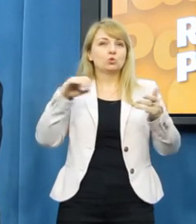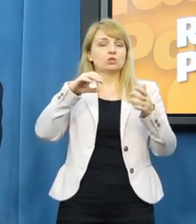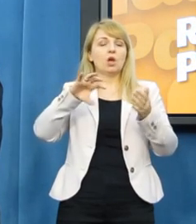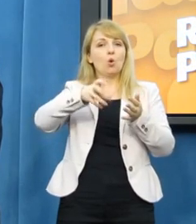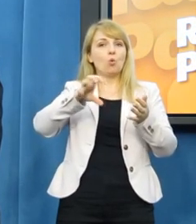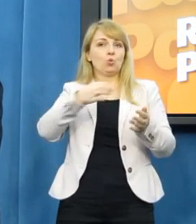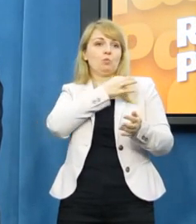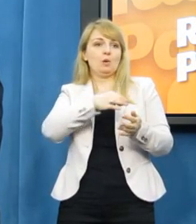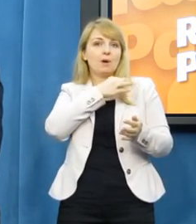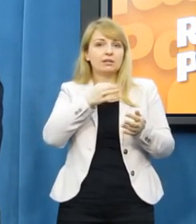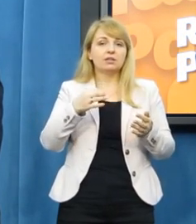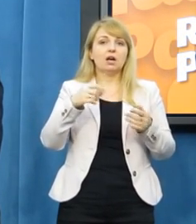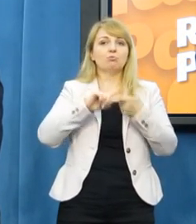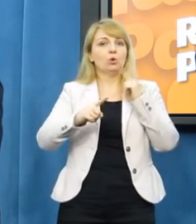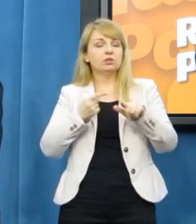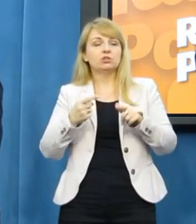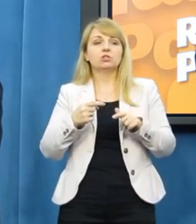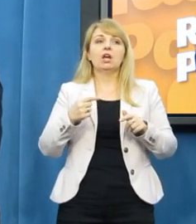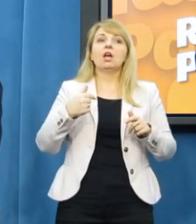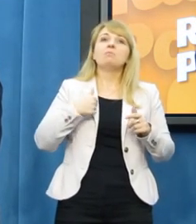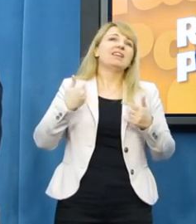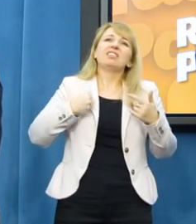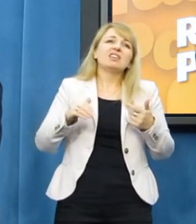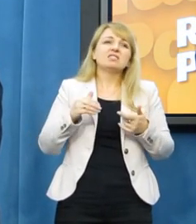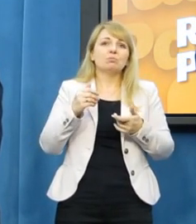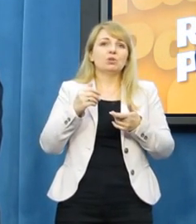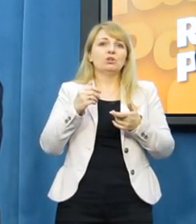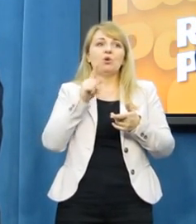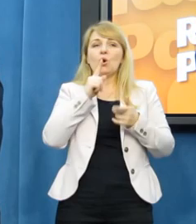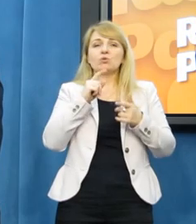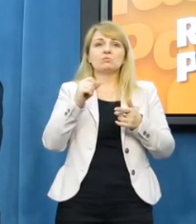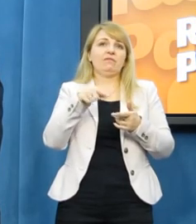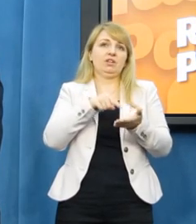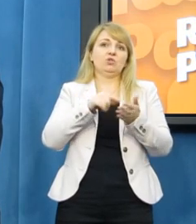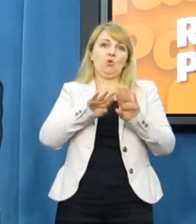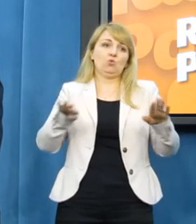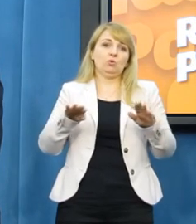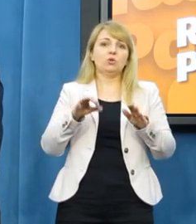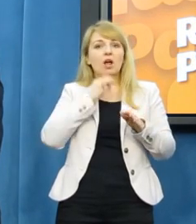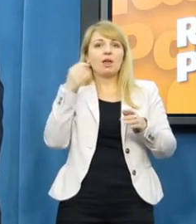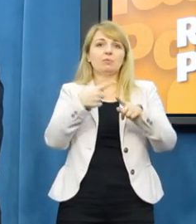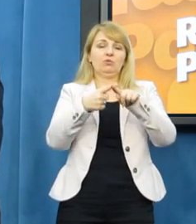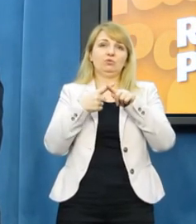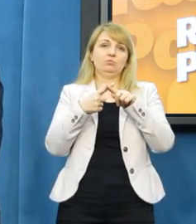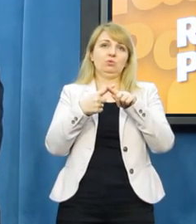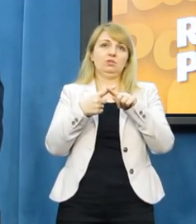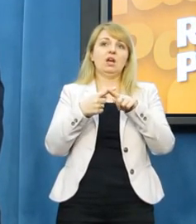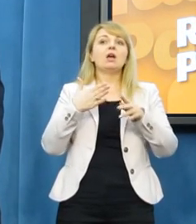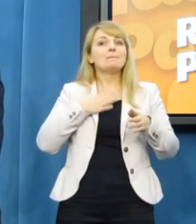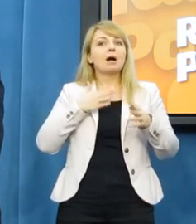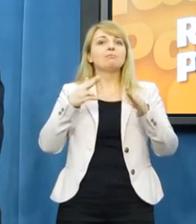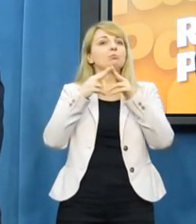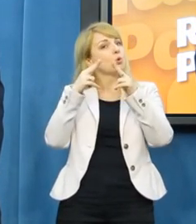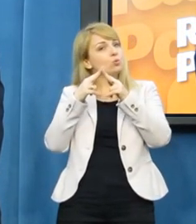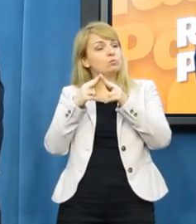i Racji Polskiej Lewicy, i Unii Lewicy, i wielu innych grupowań, z którymi zawiązaliśmy jako ruch Palikota porozumienia różnego rodzaju. I oni